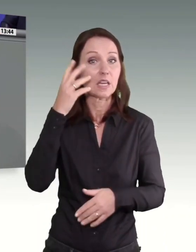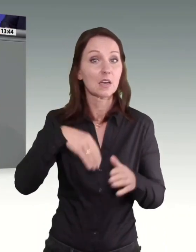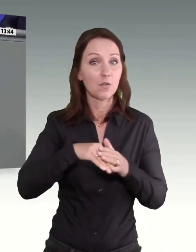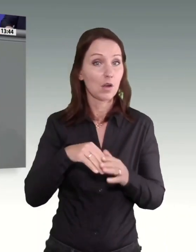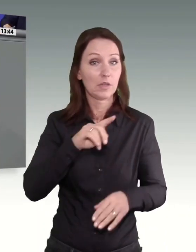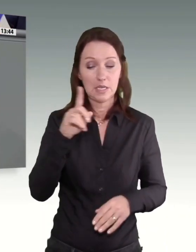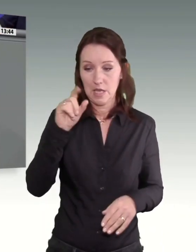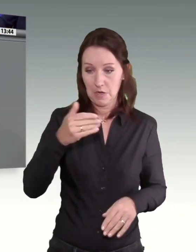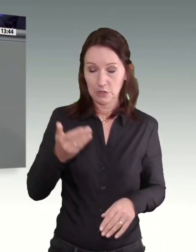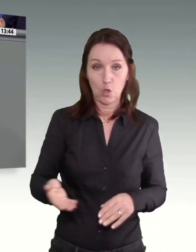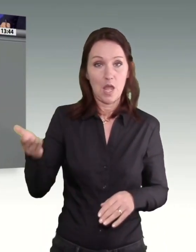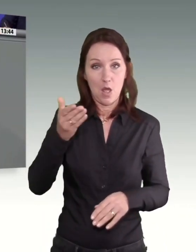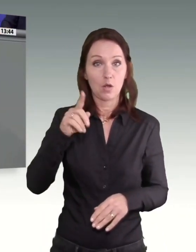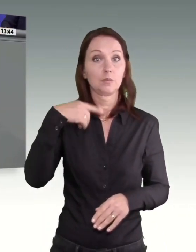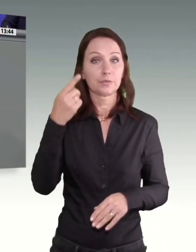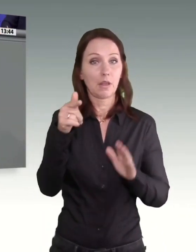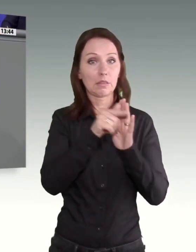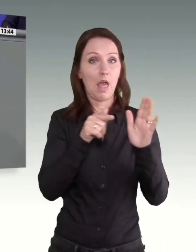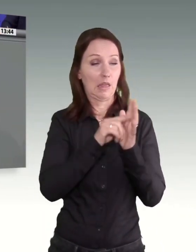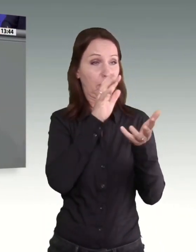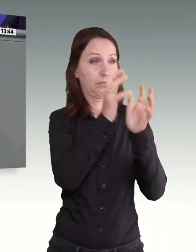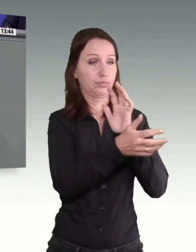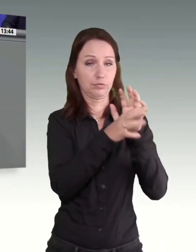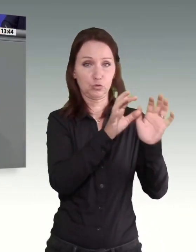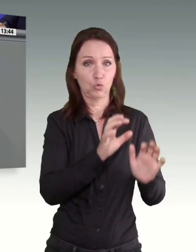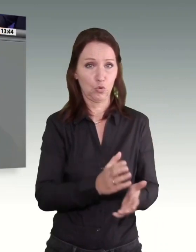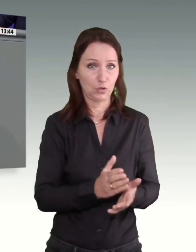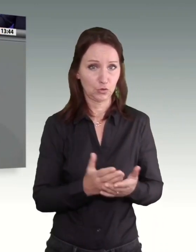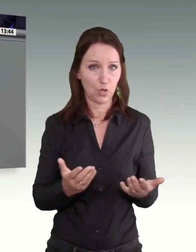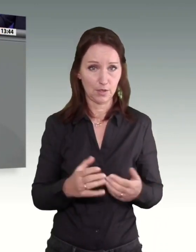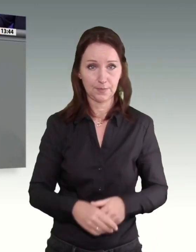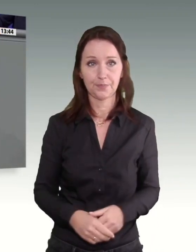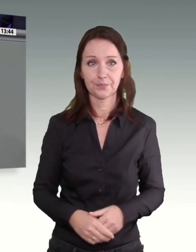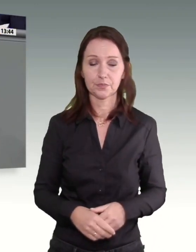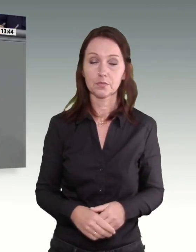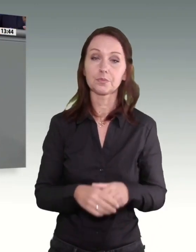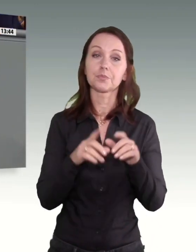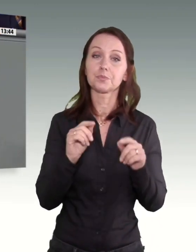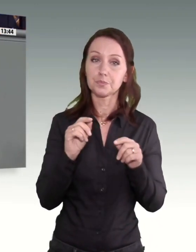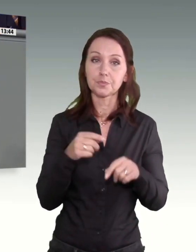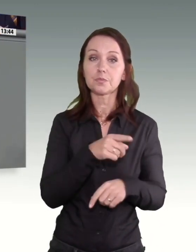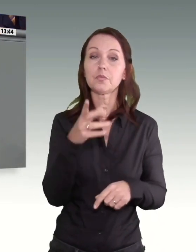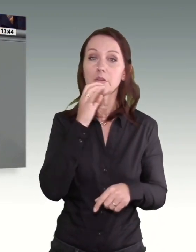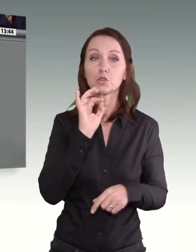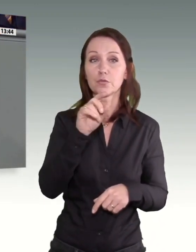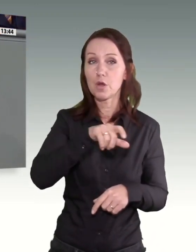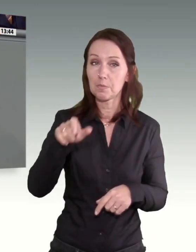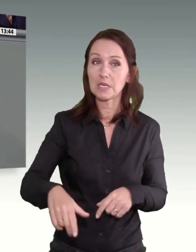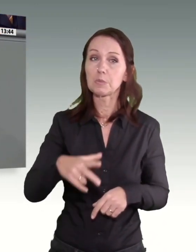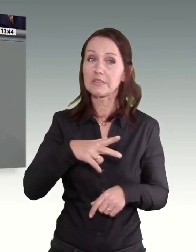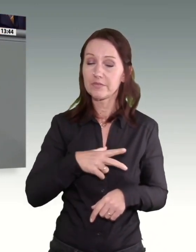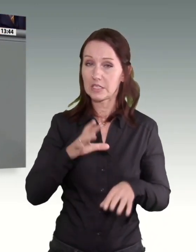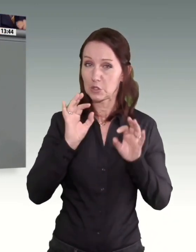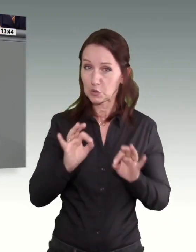Mindestlohnerhöhung die Tarifstrukturen aus den Fugen geraten. Wenn Sie den Menschen also wirklich etwas Gutes tun wollen,